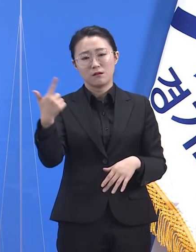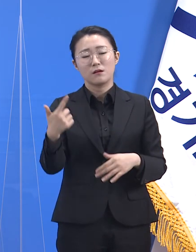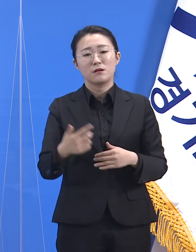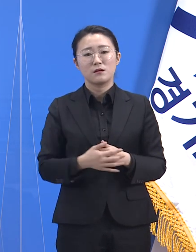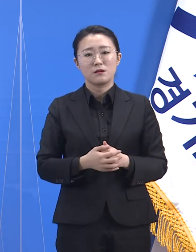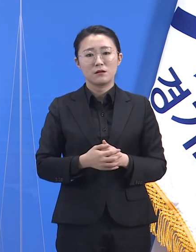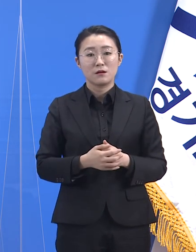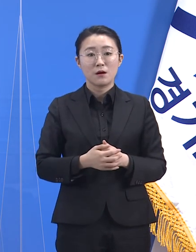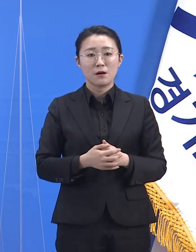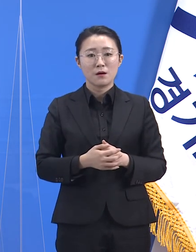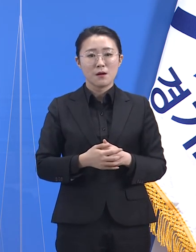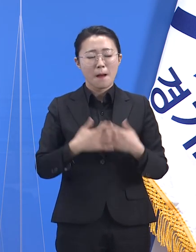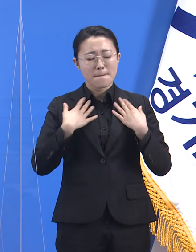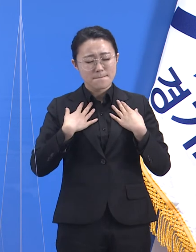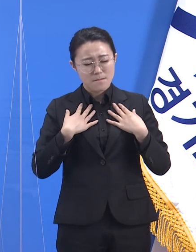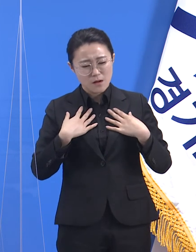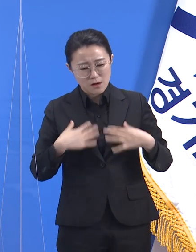법입니다.